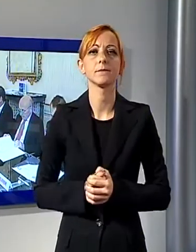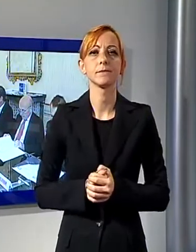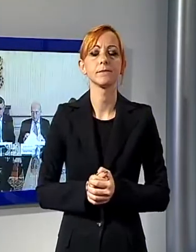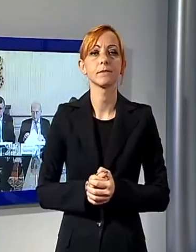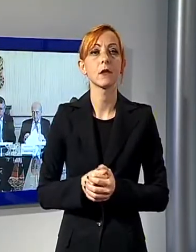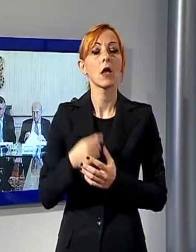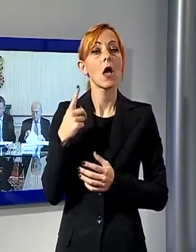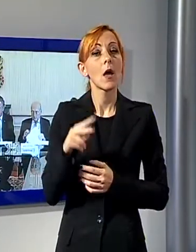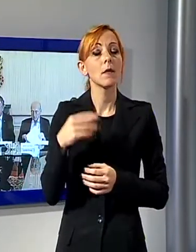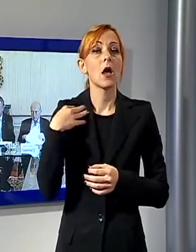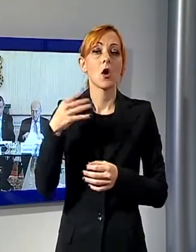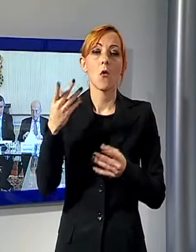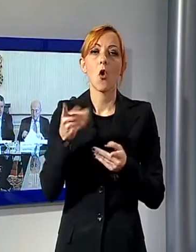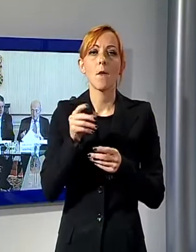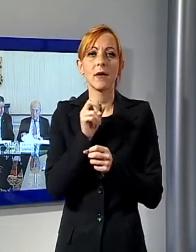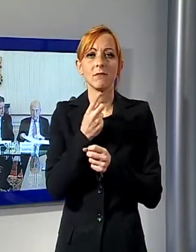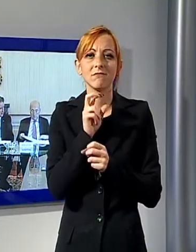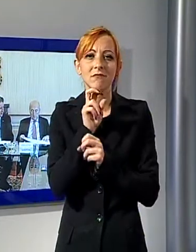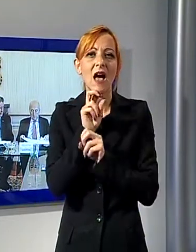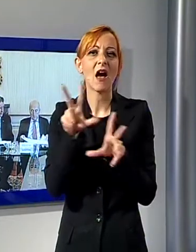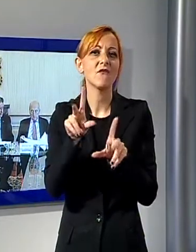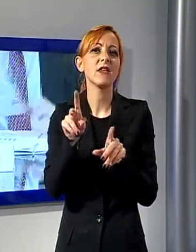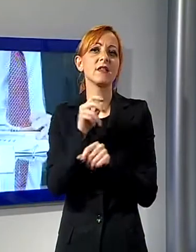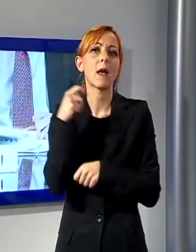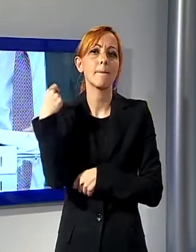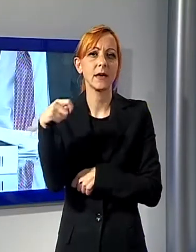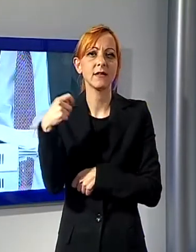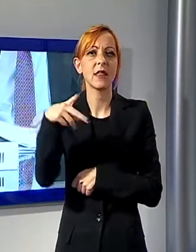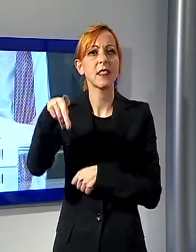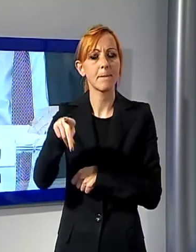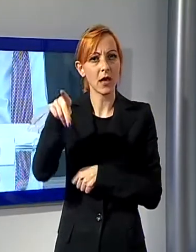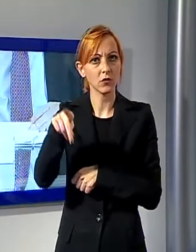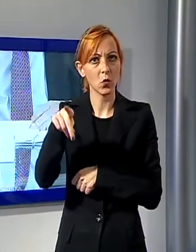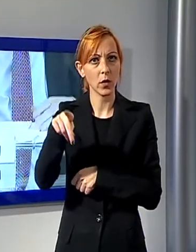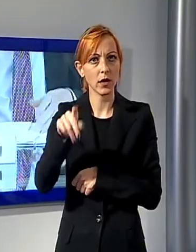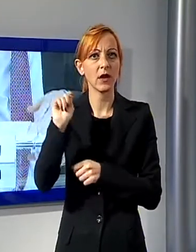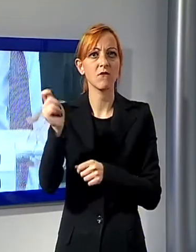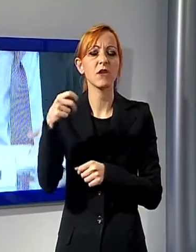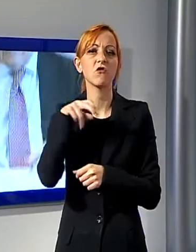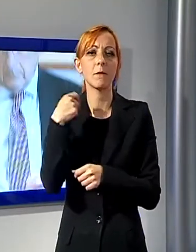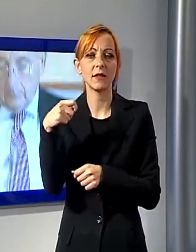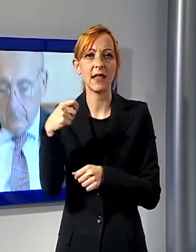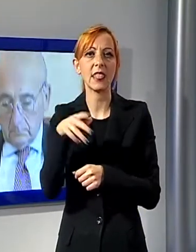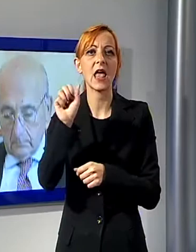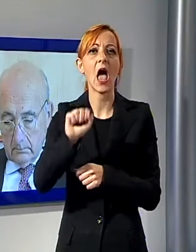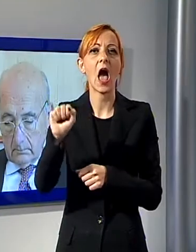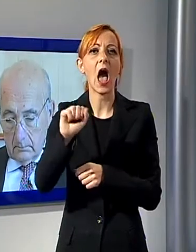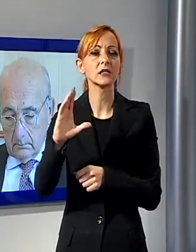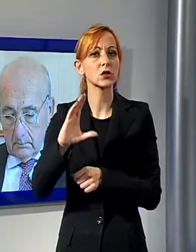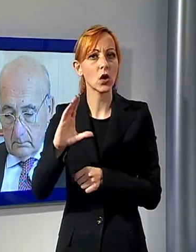allarme suonato dal vicepresidente di Assocarte Antonio Pasquini in apertura di conferenza di presentazione della 22esima edizione del